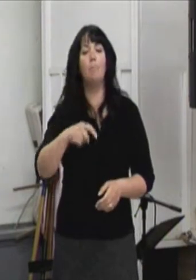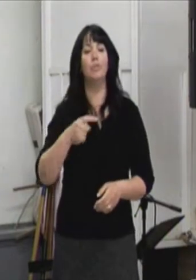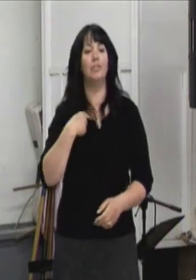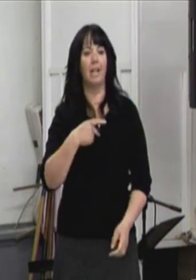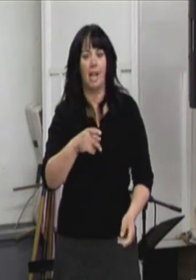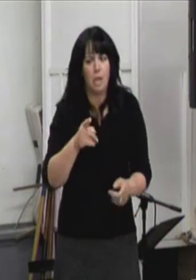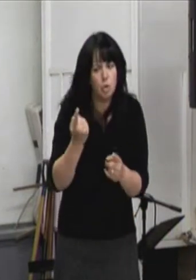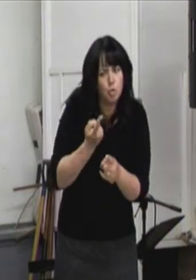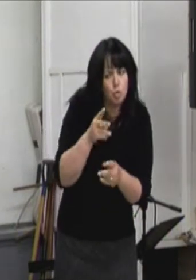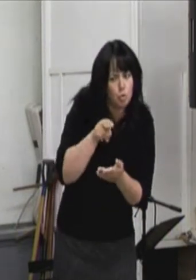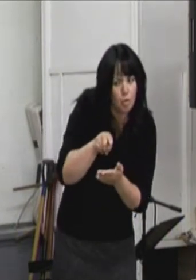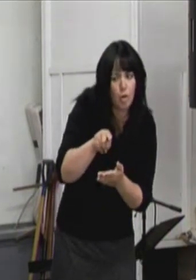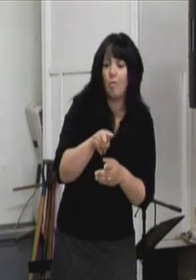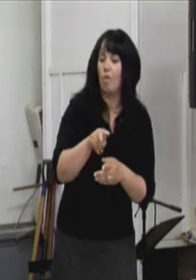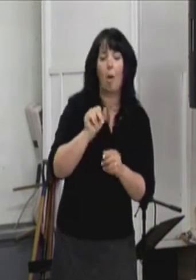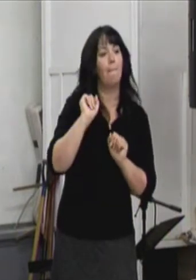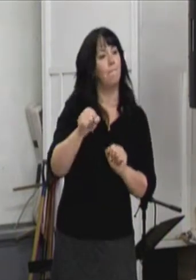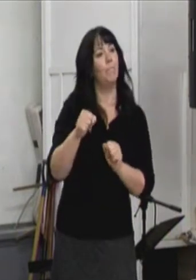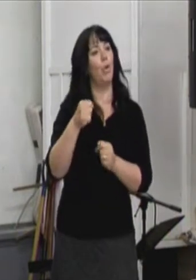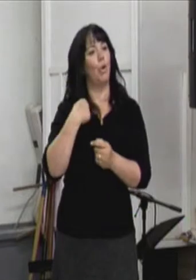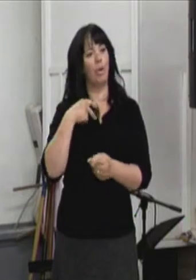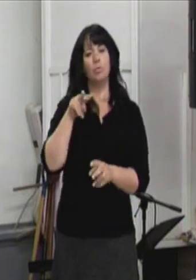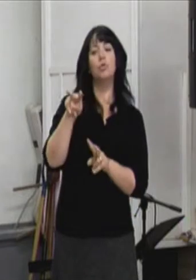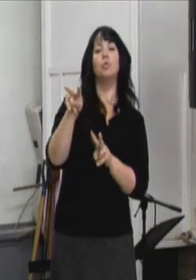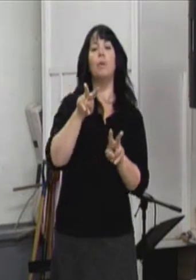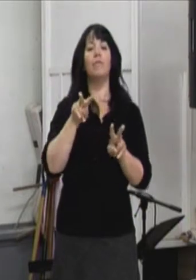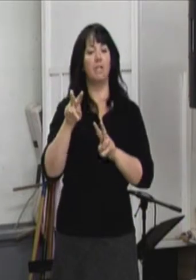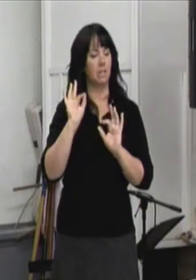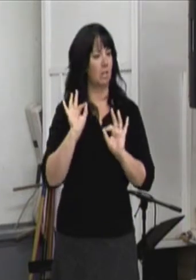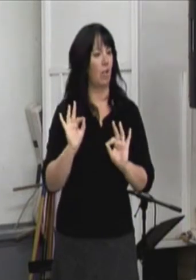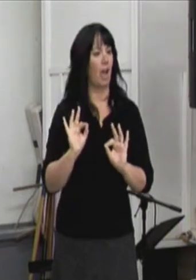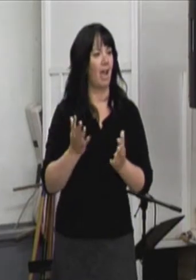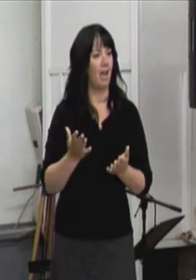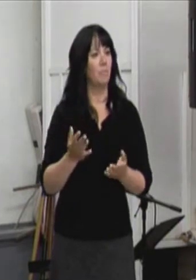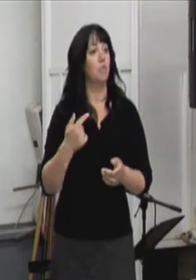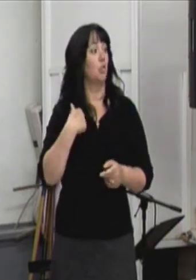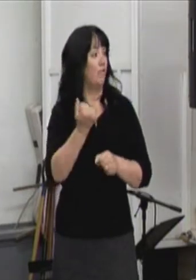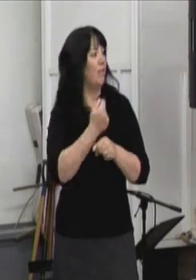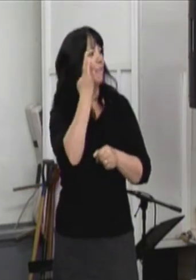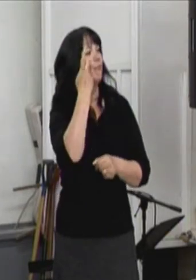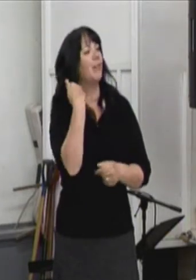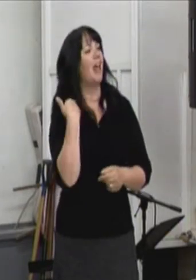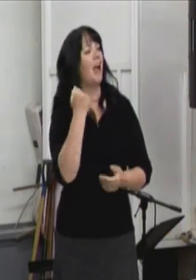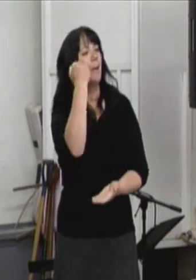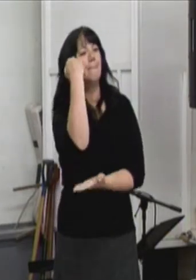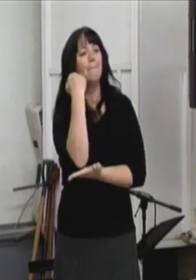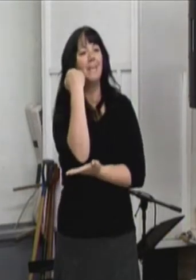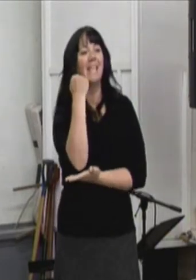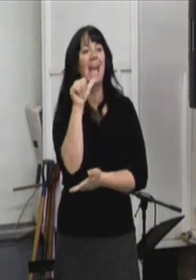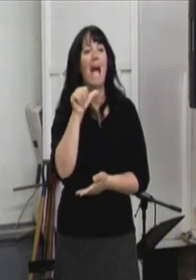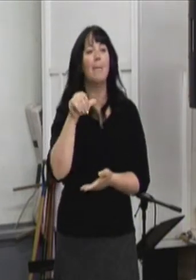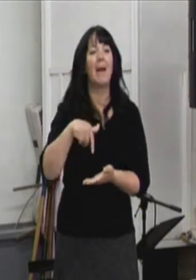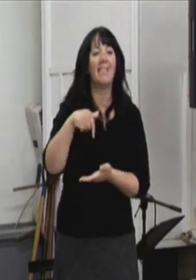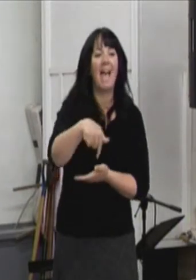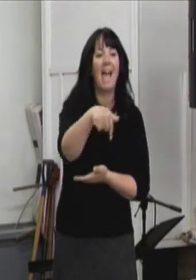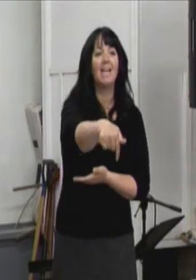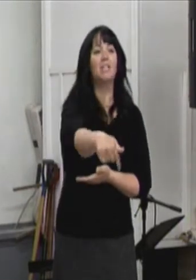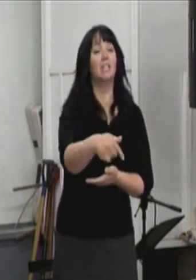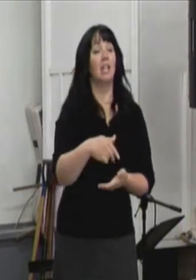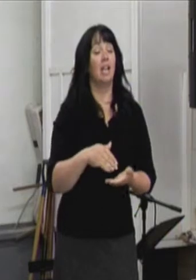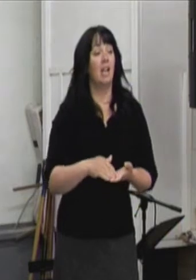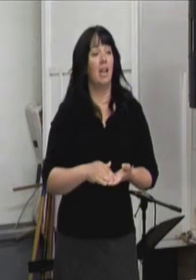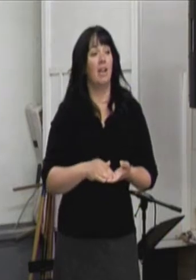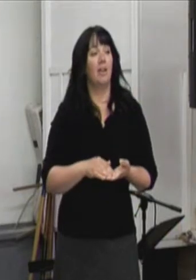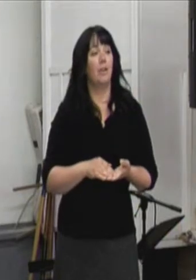de la communauté. Ils vont... On fait des piquets d'orpentages comme que vous avez vu. Il ne pas